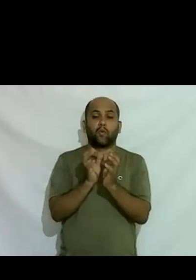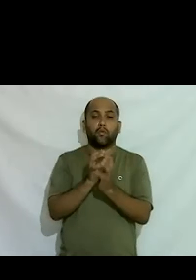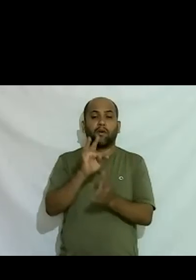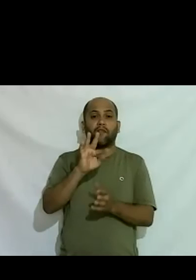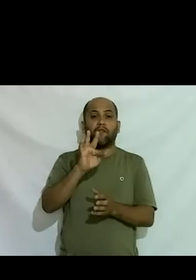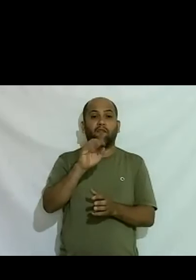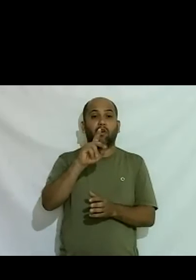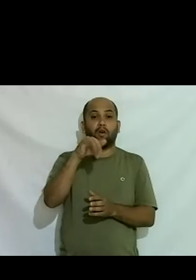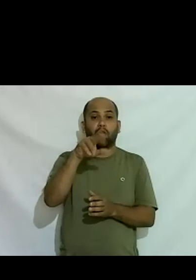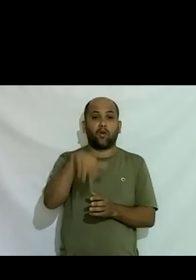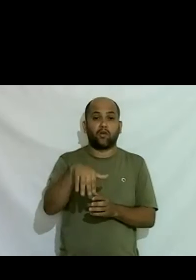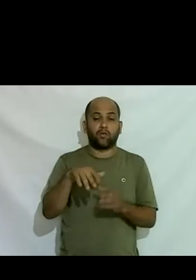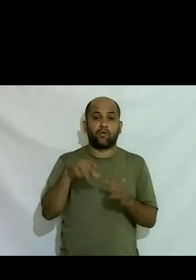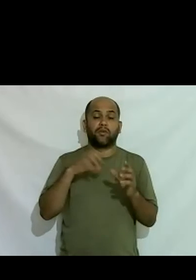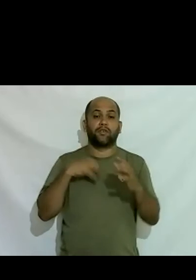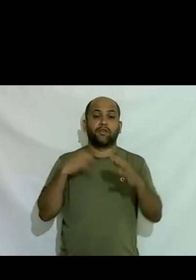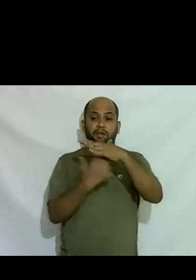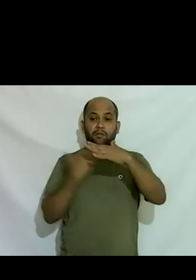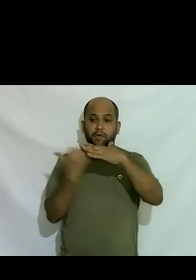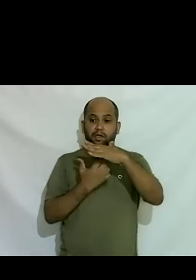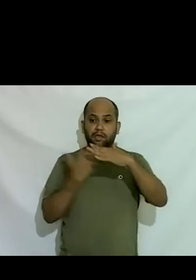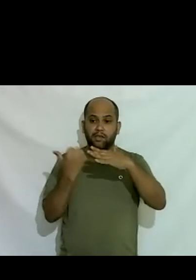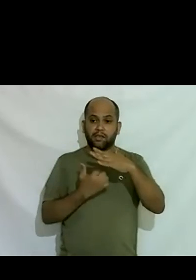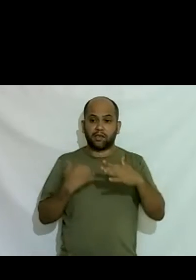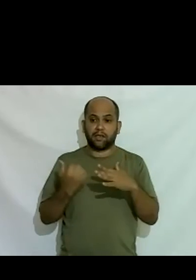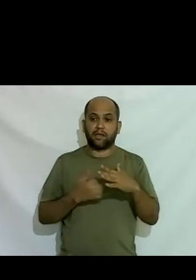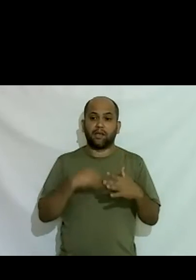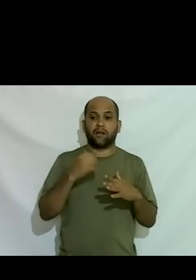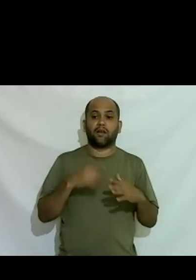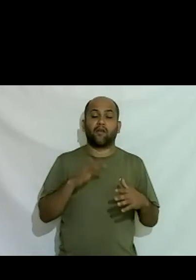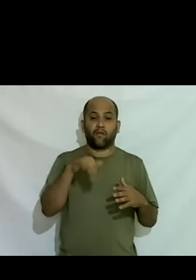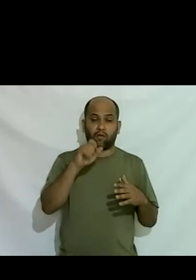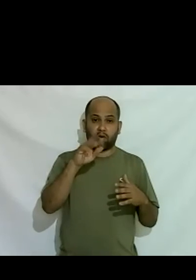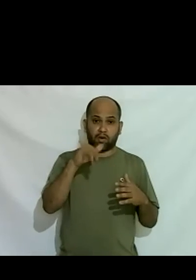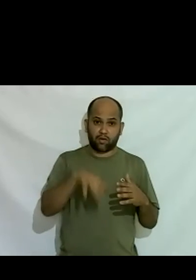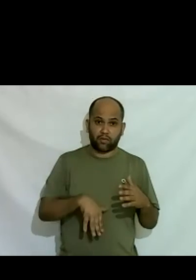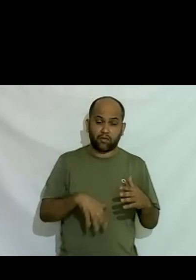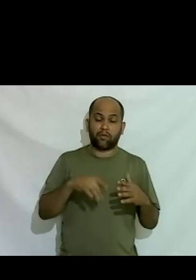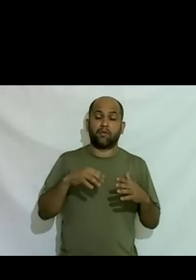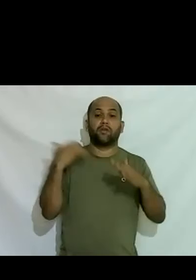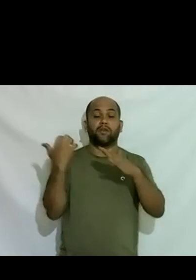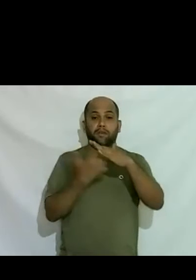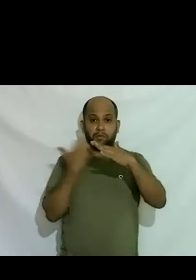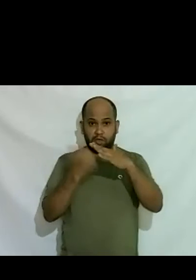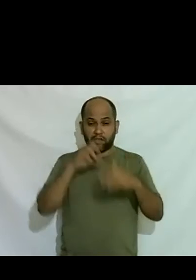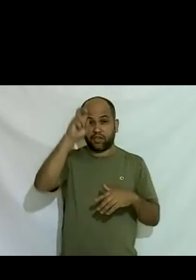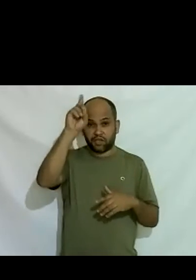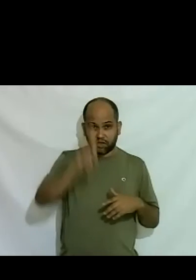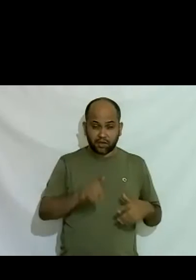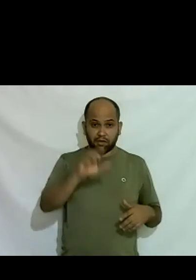empresas se vocês quiserem existe até hoje chamar fórum de empresas LGBT fórum de empresas e direitos LGBT e mais